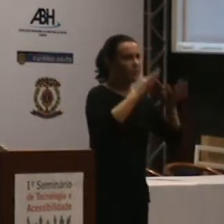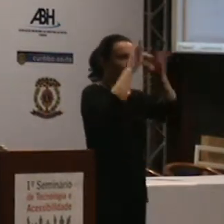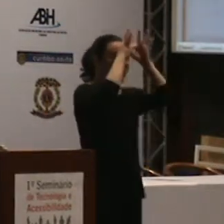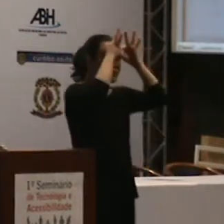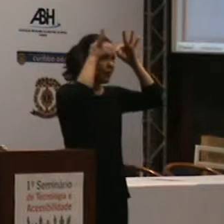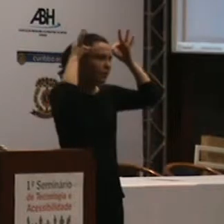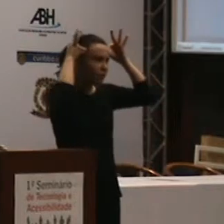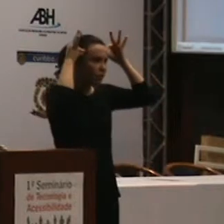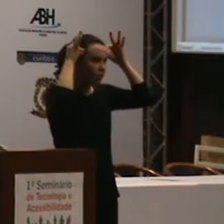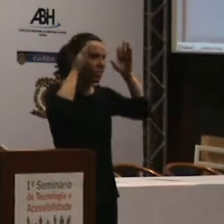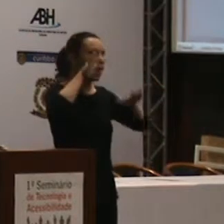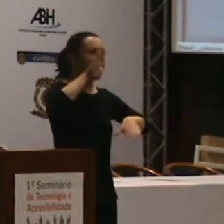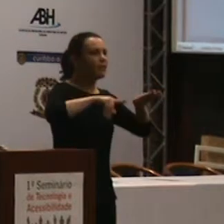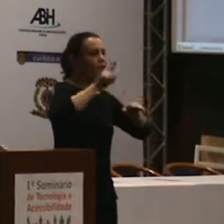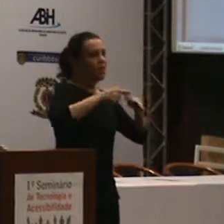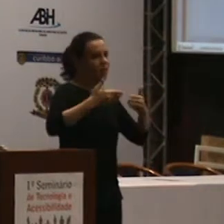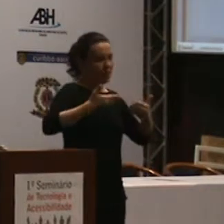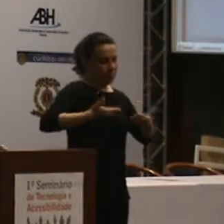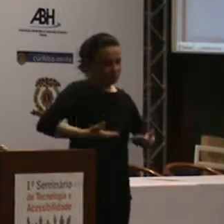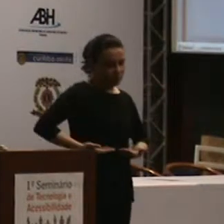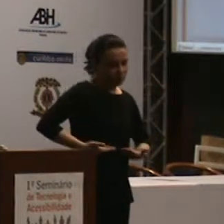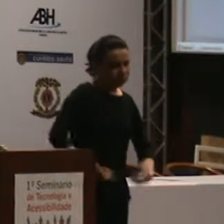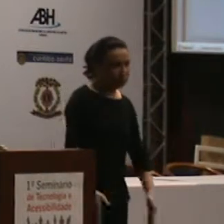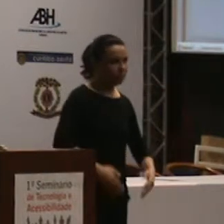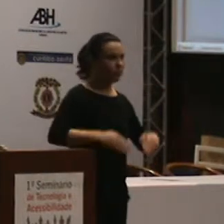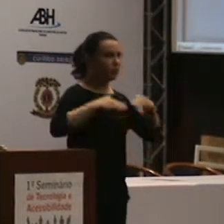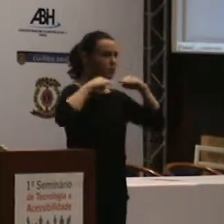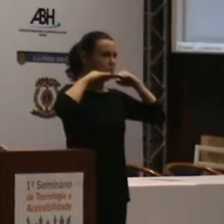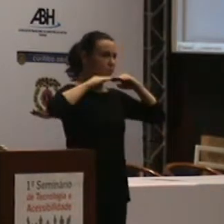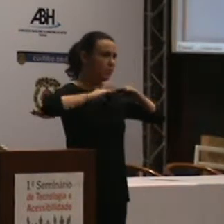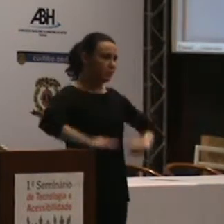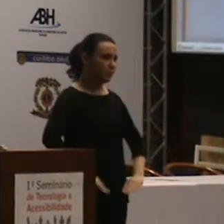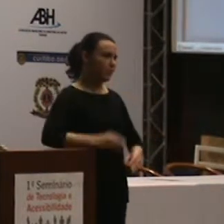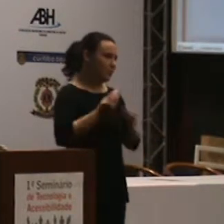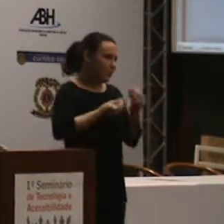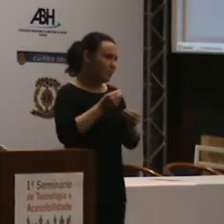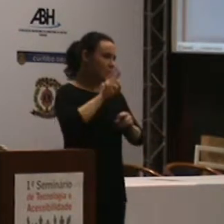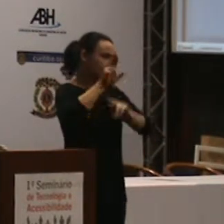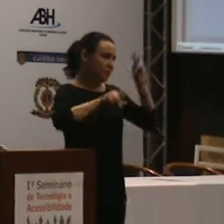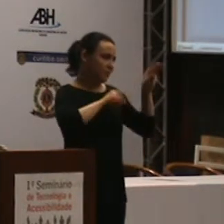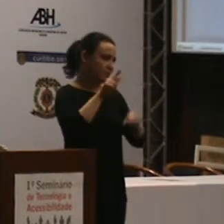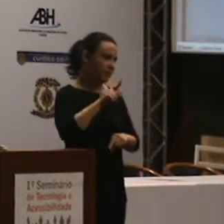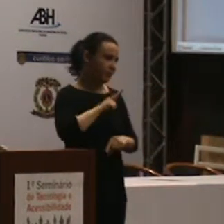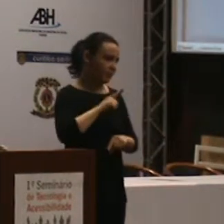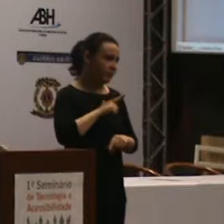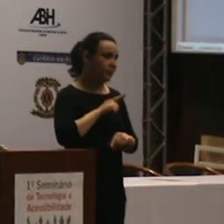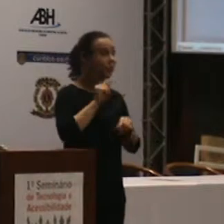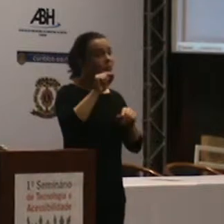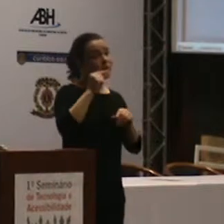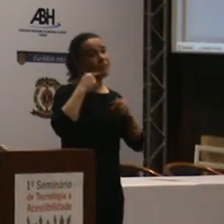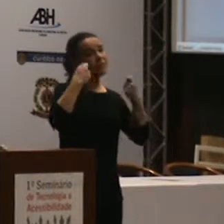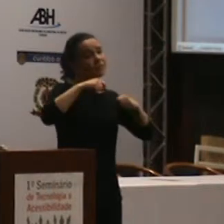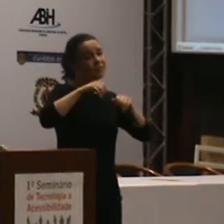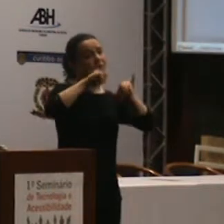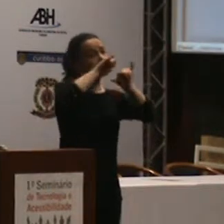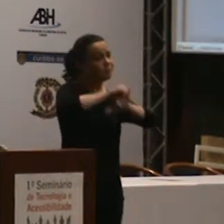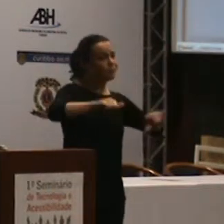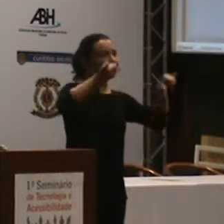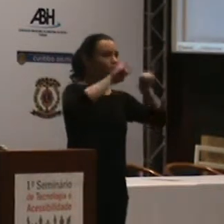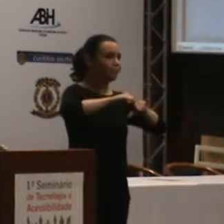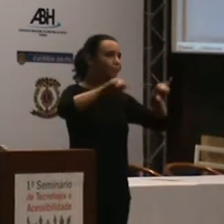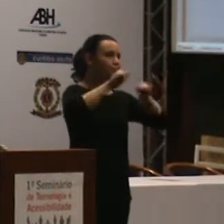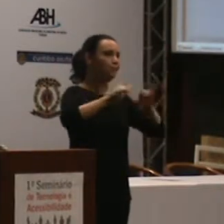um, tem que ver o professor pesquisador e vai ter os seus orientados. E você tem que fomentar isso aí. O senhor Jornal